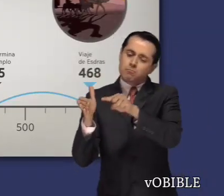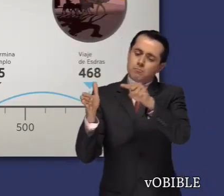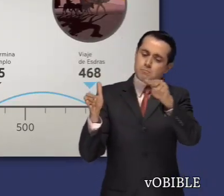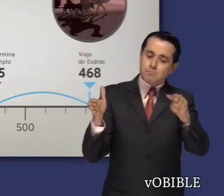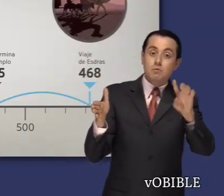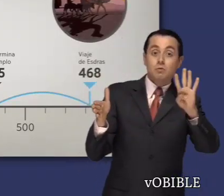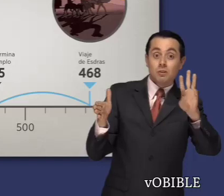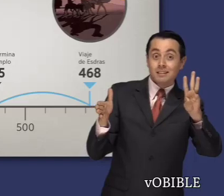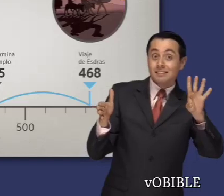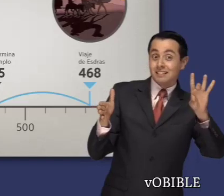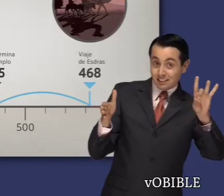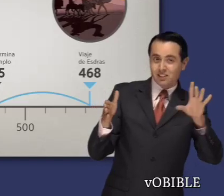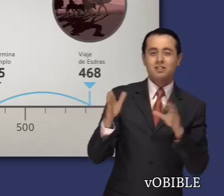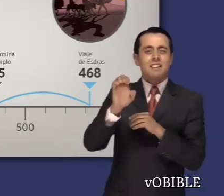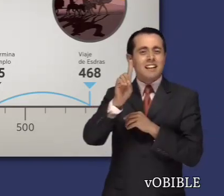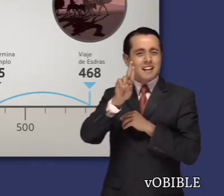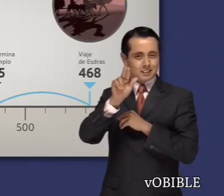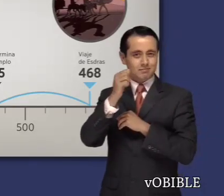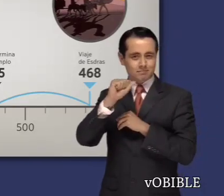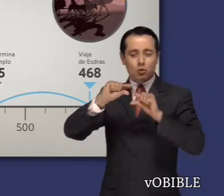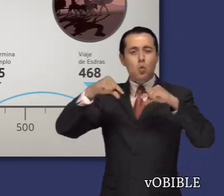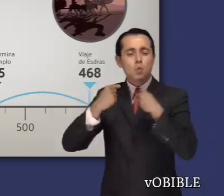Esdras hizo un peligroso viaje a Jerusalén.